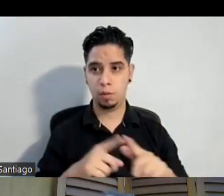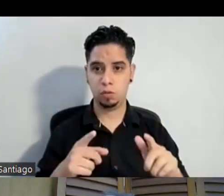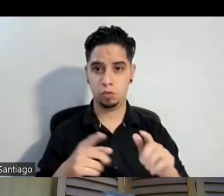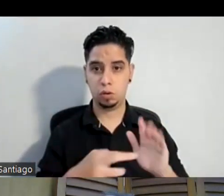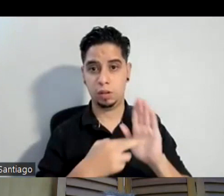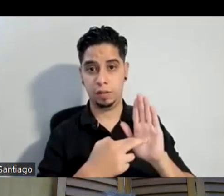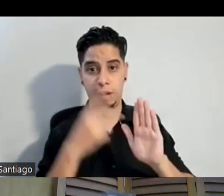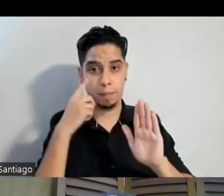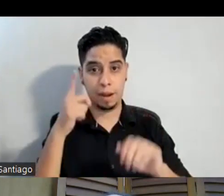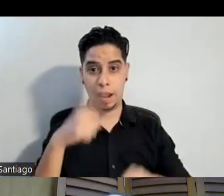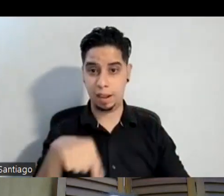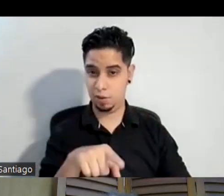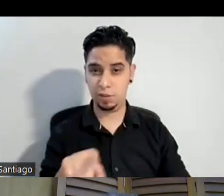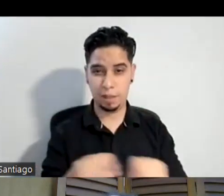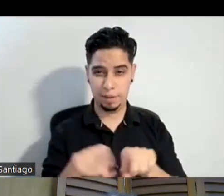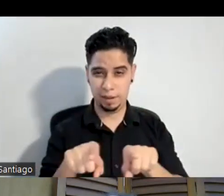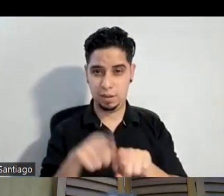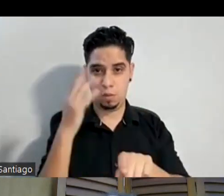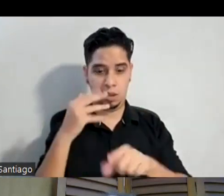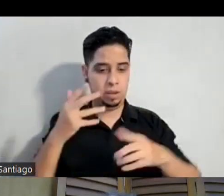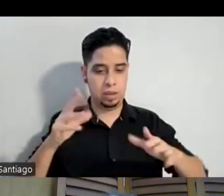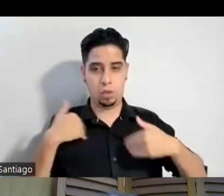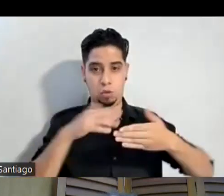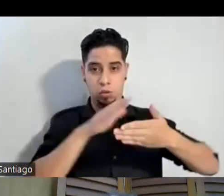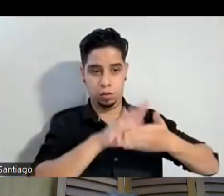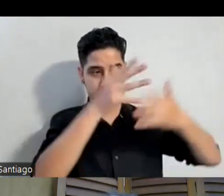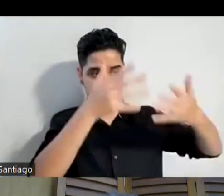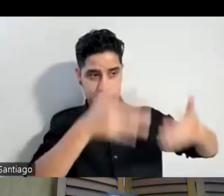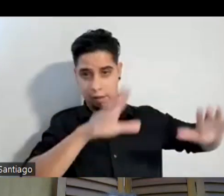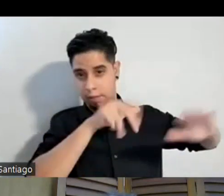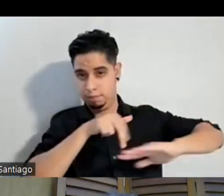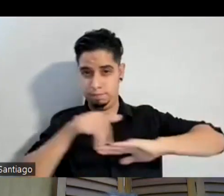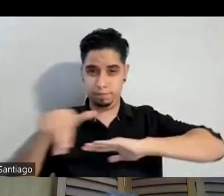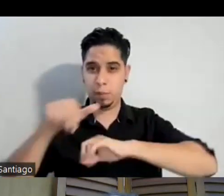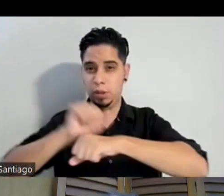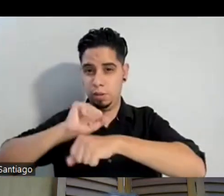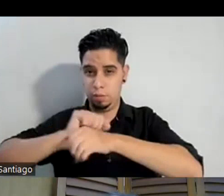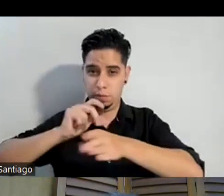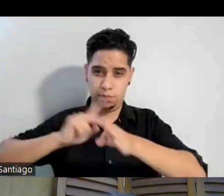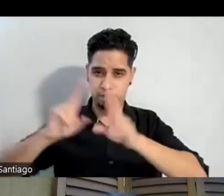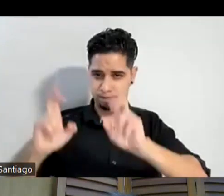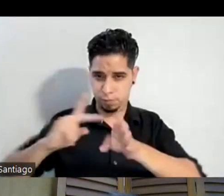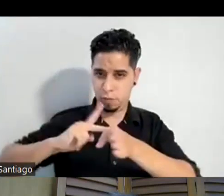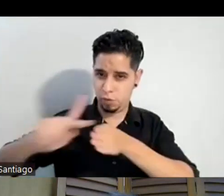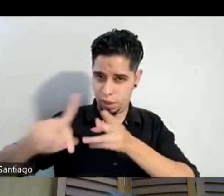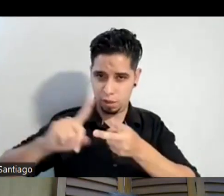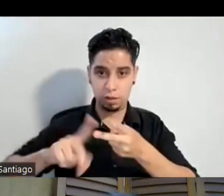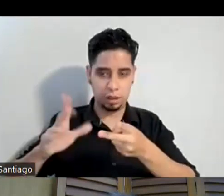estudiantes porque ya nosotros salimos del departamento ya somos profesionales ya tenemos carrera ya tenemos